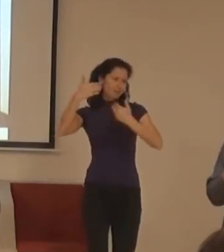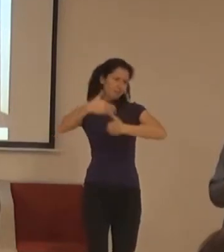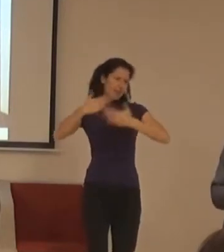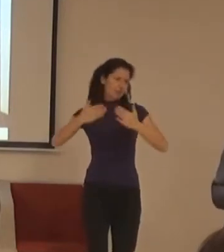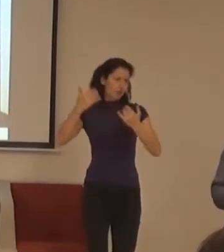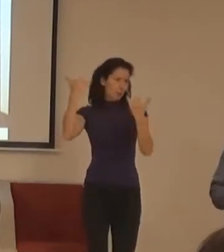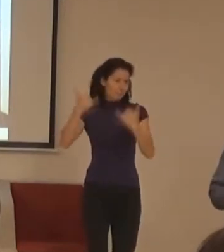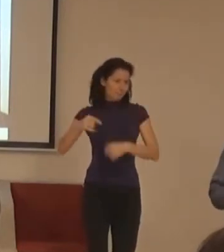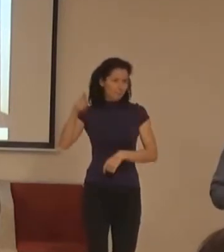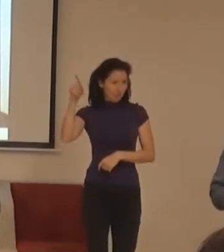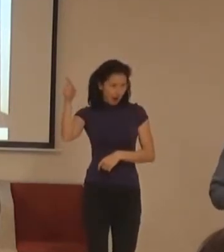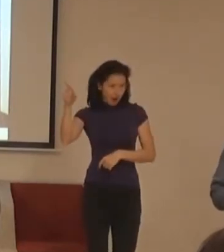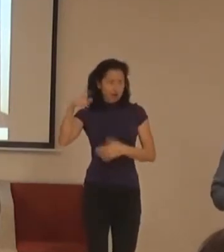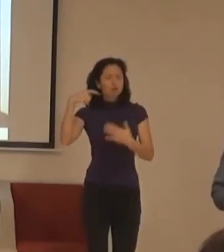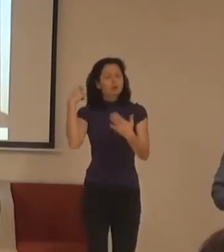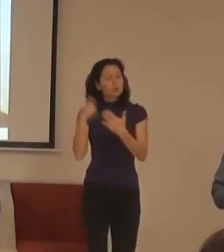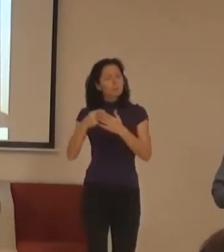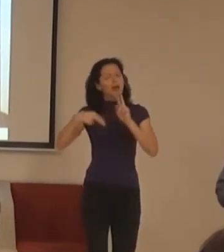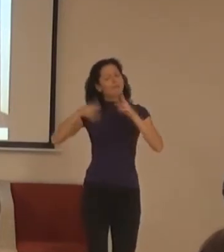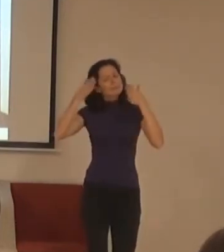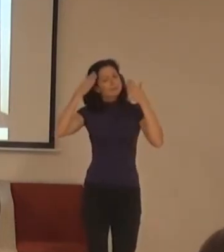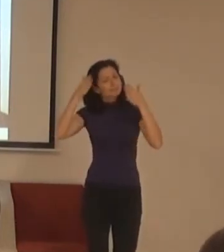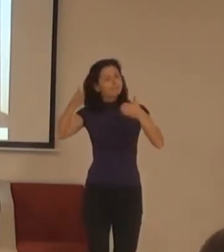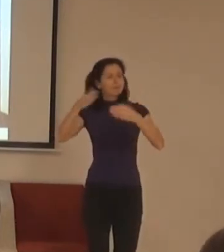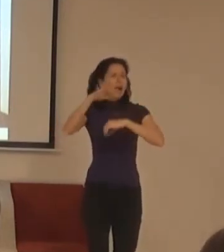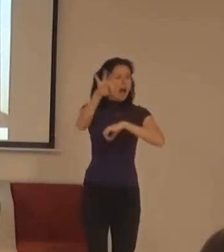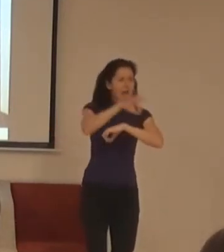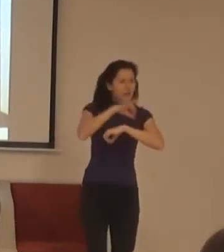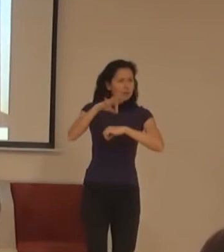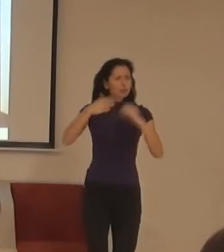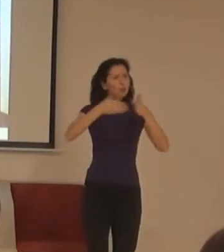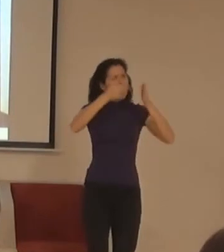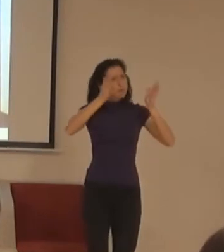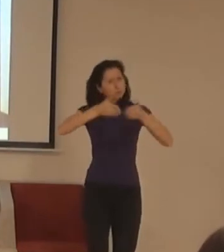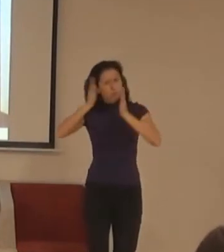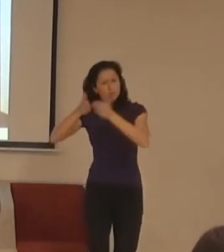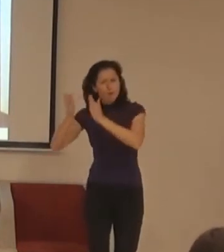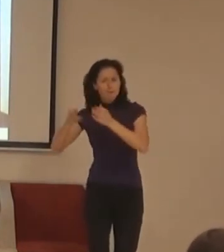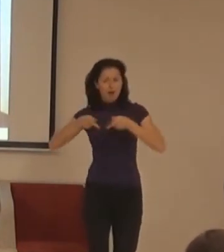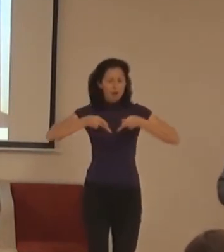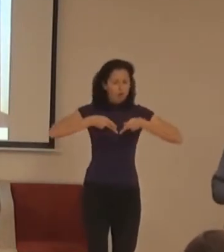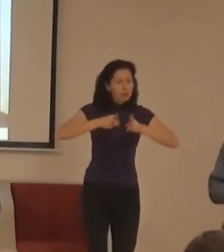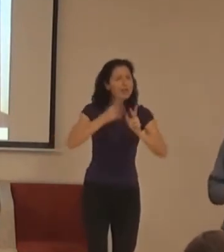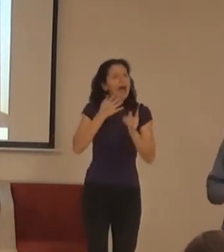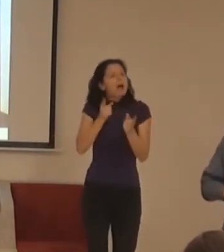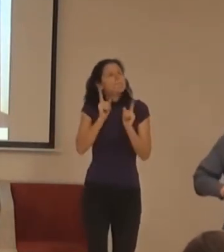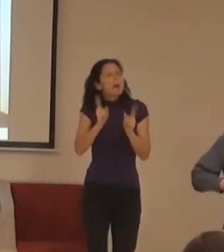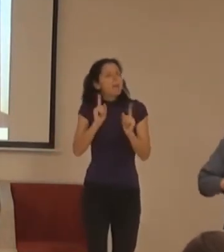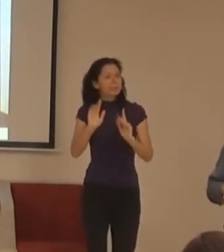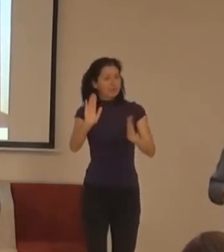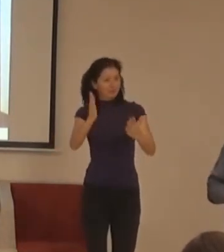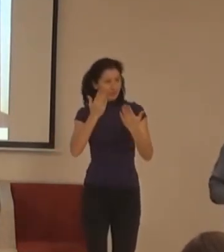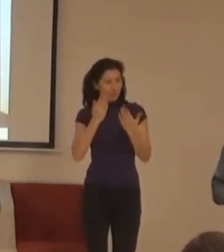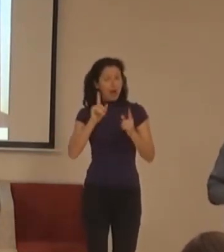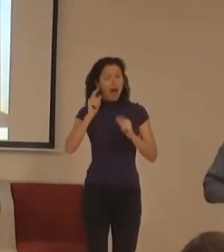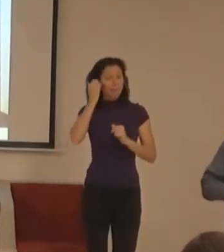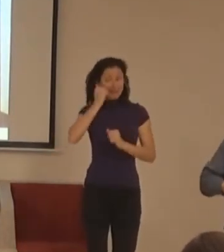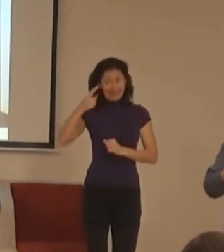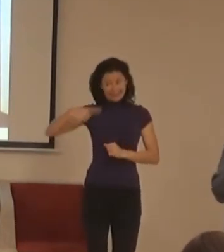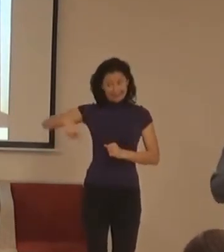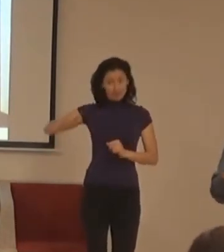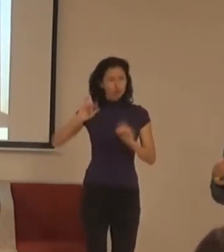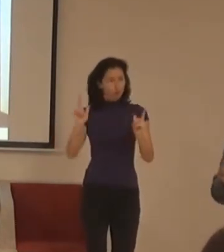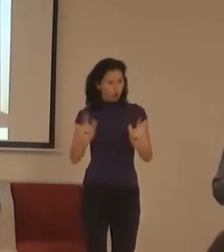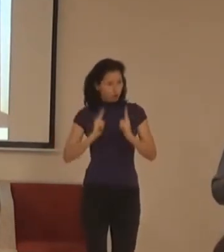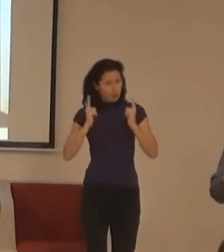urbanistická záležitost, která se snaží komunikovat to, jak by hlavní město Praha mělo vypadat, aby v něm bylo dobře, aby se v